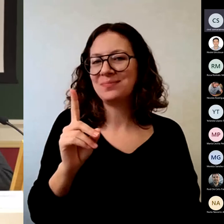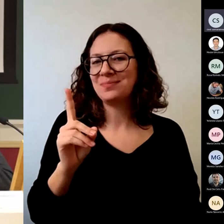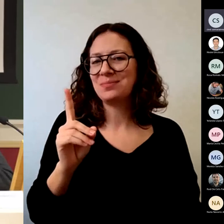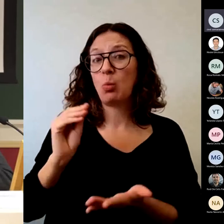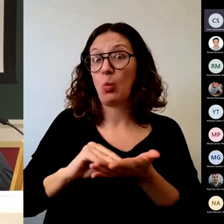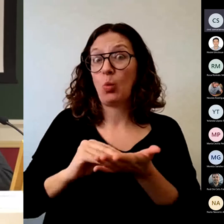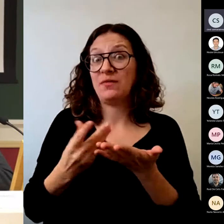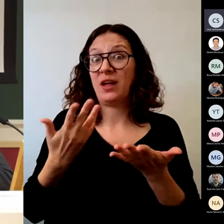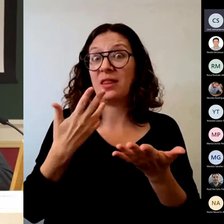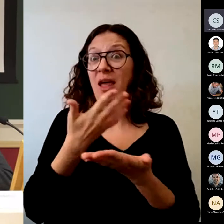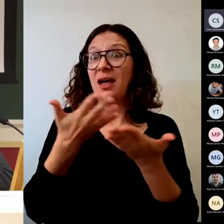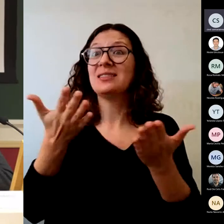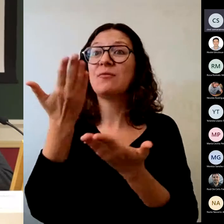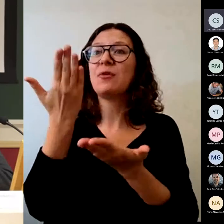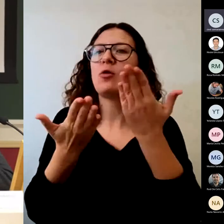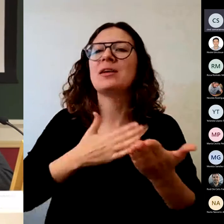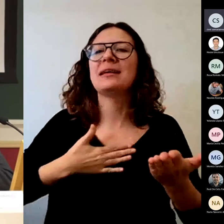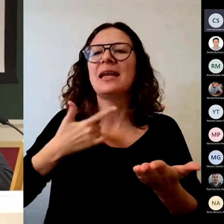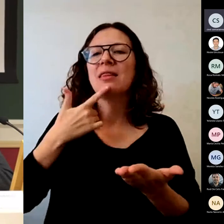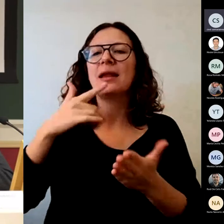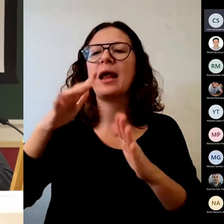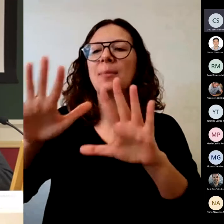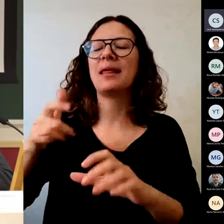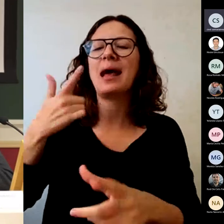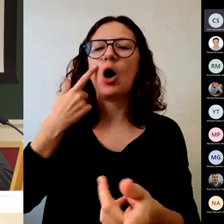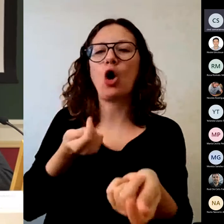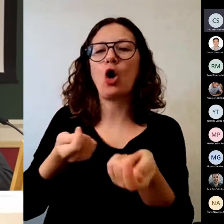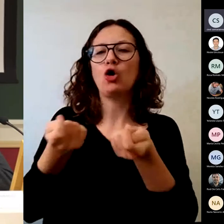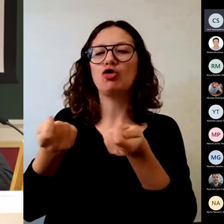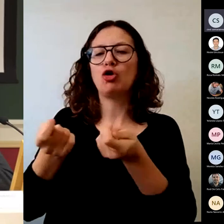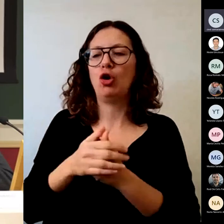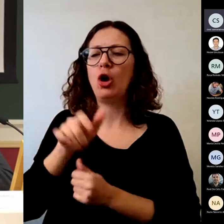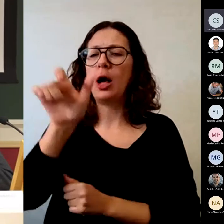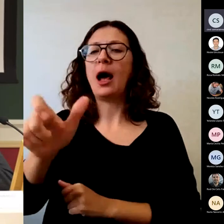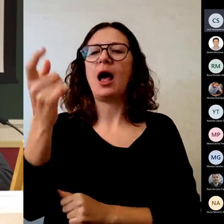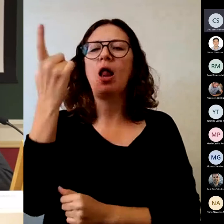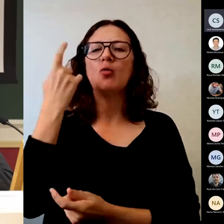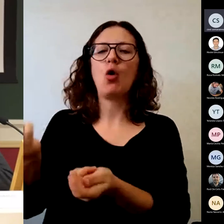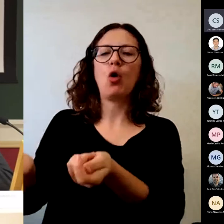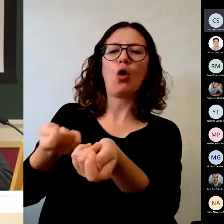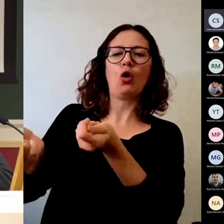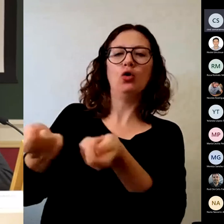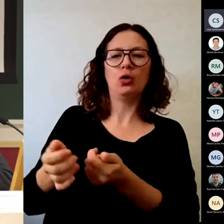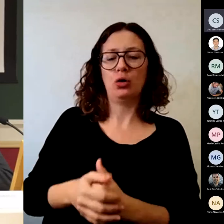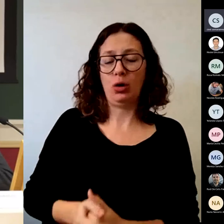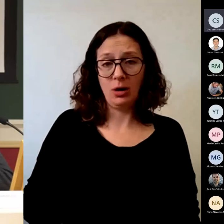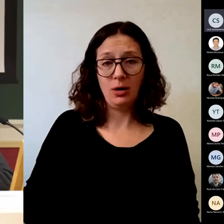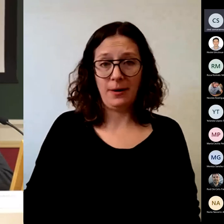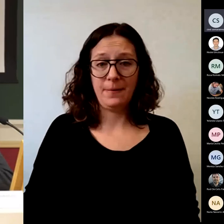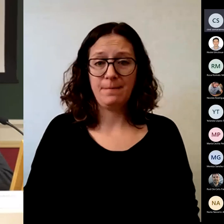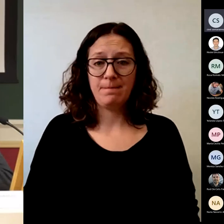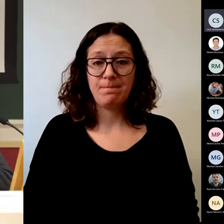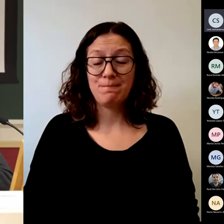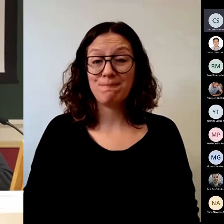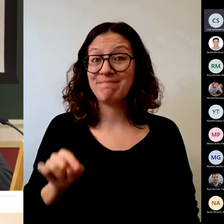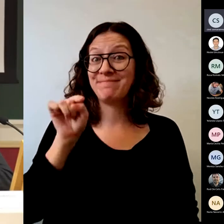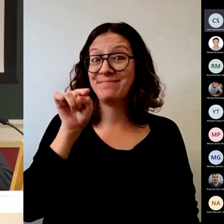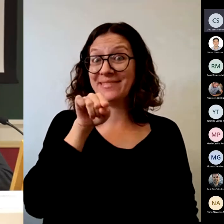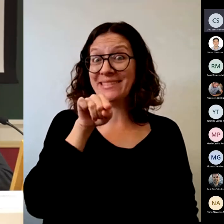El control del aprendizaje, el control ojo del alumno y eso